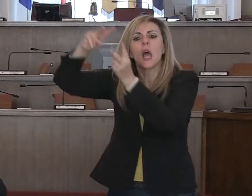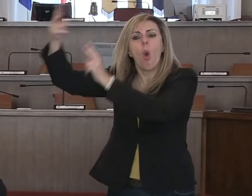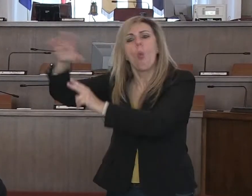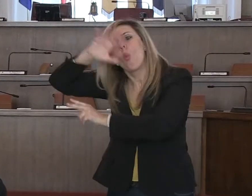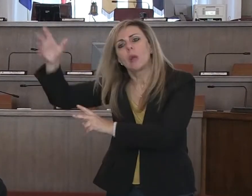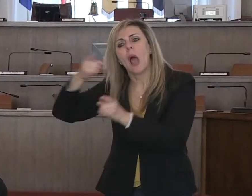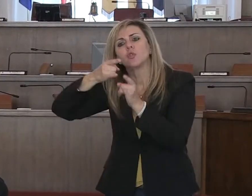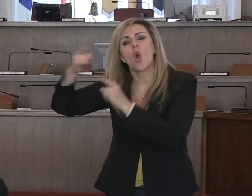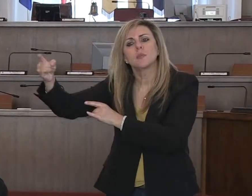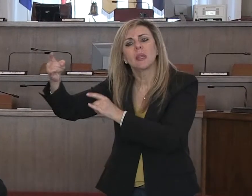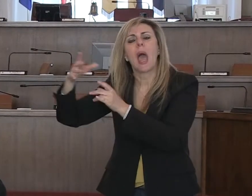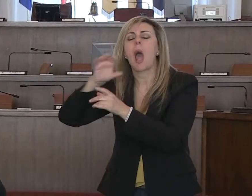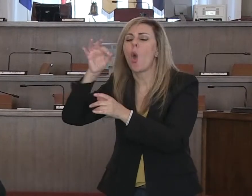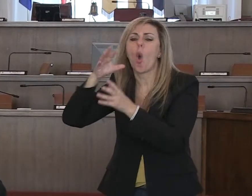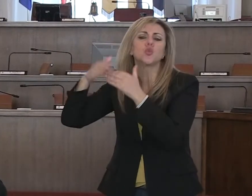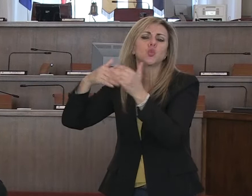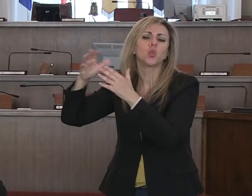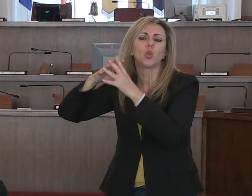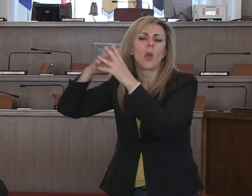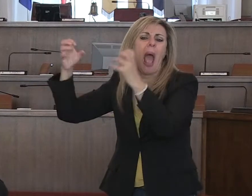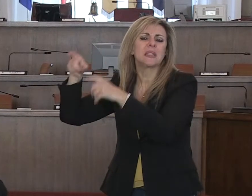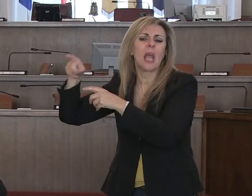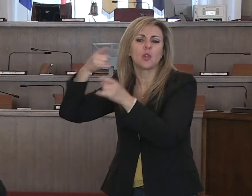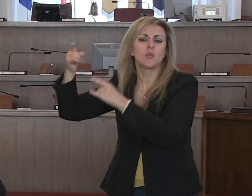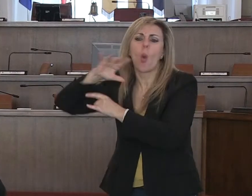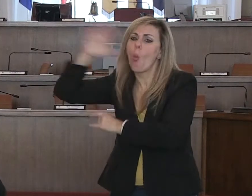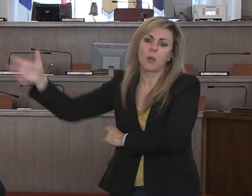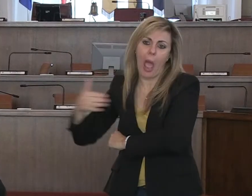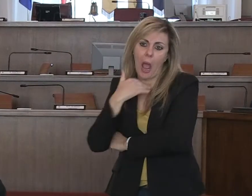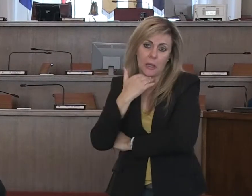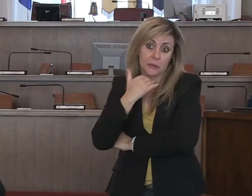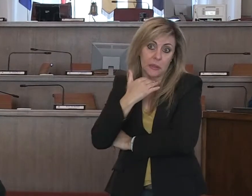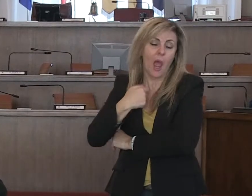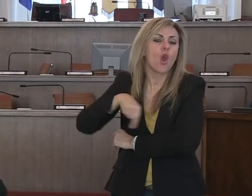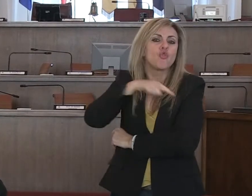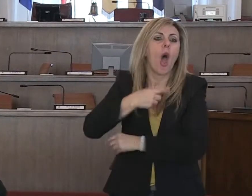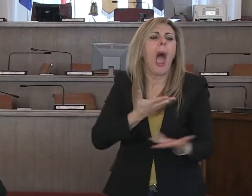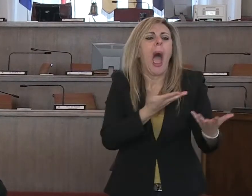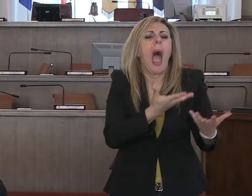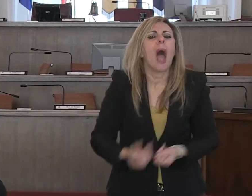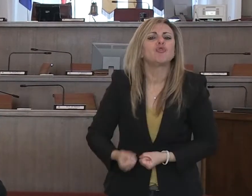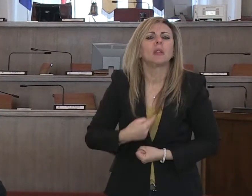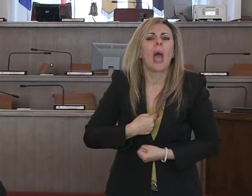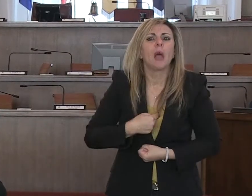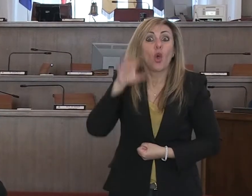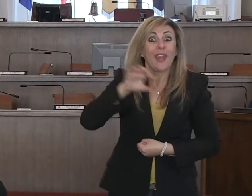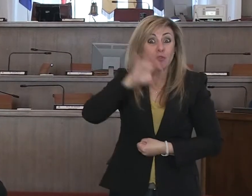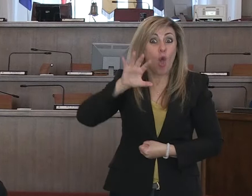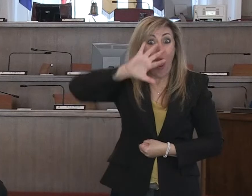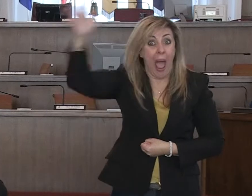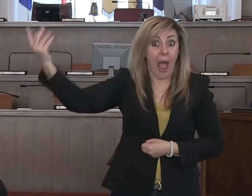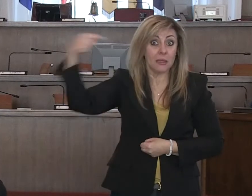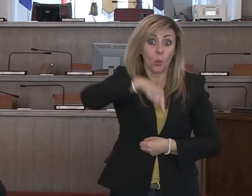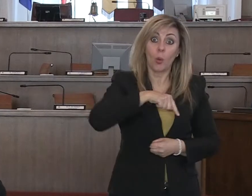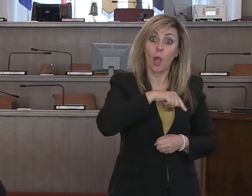ospedale di un'altra azienda, perché così come noi abbiamo accolto i pazienti di altre regioni, questo